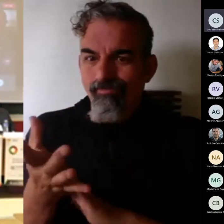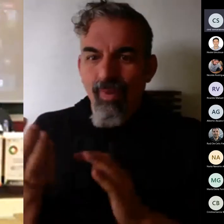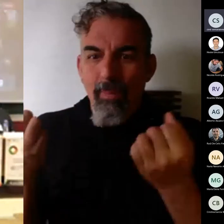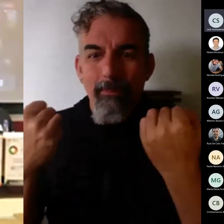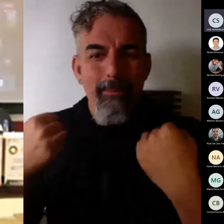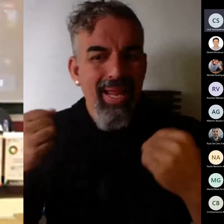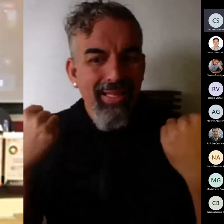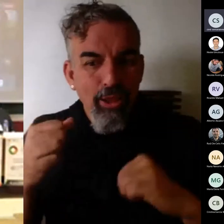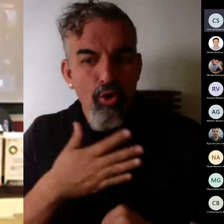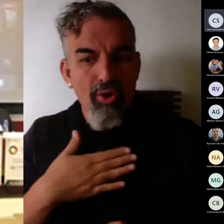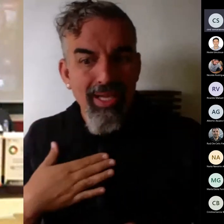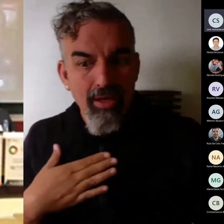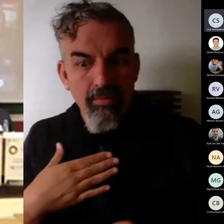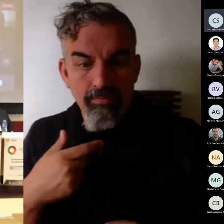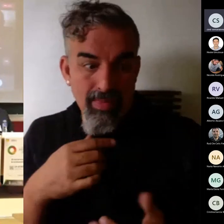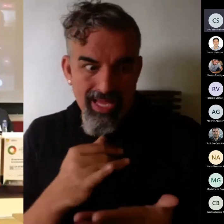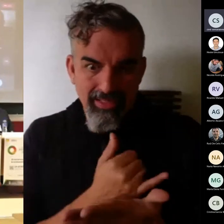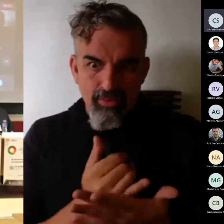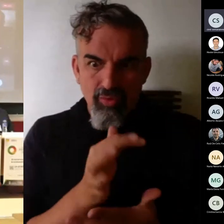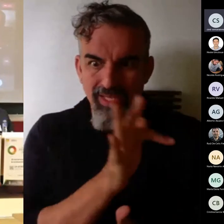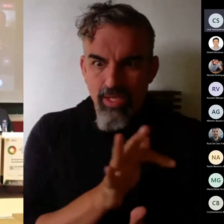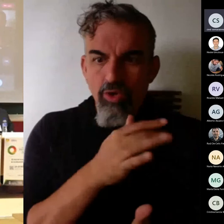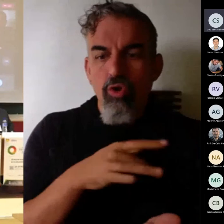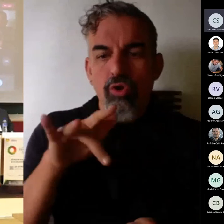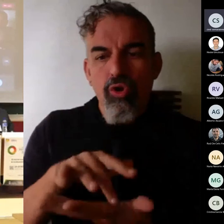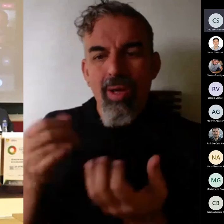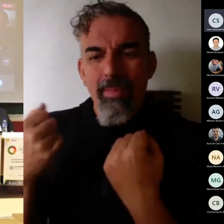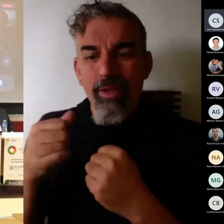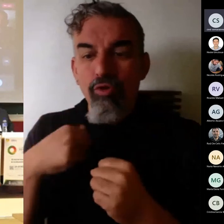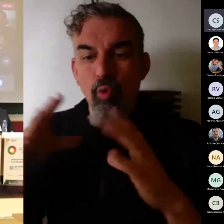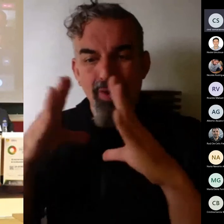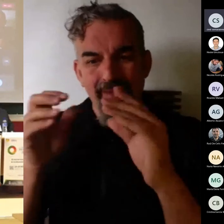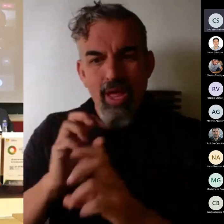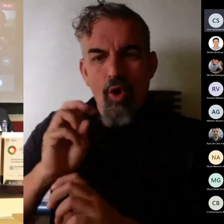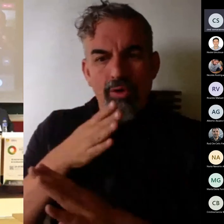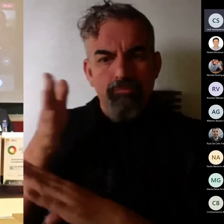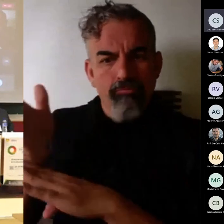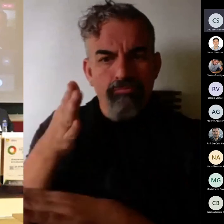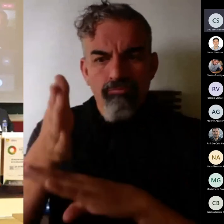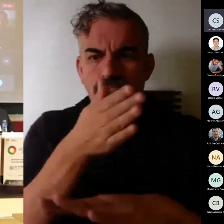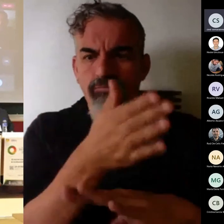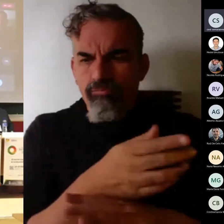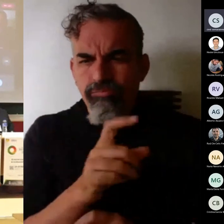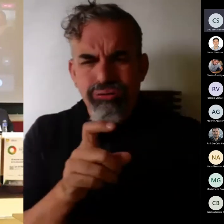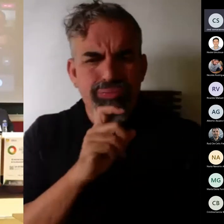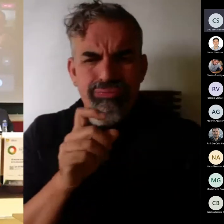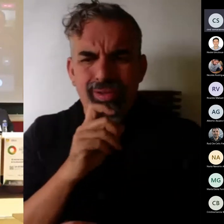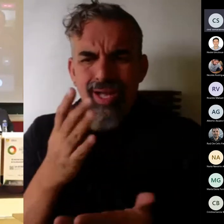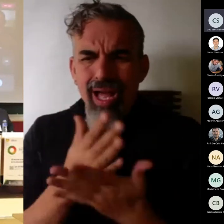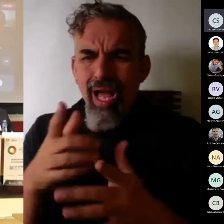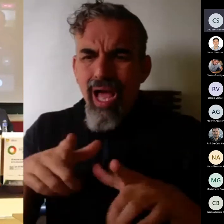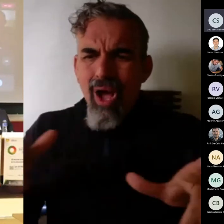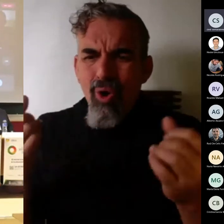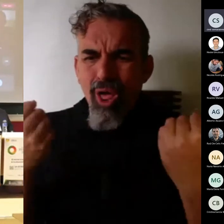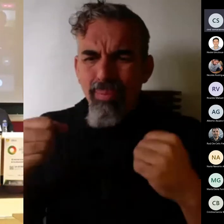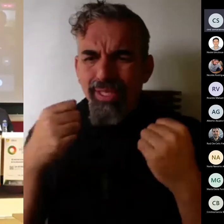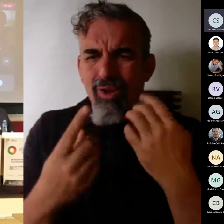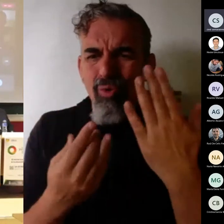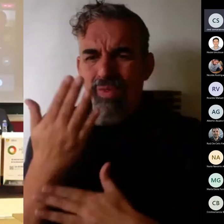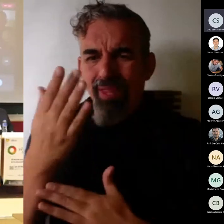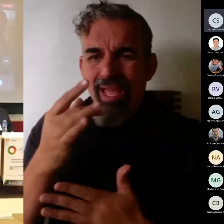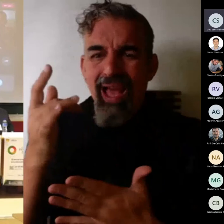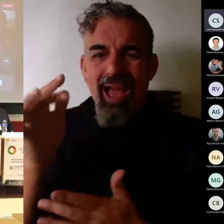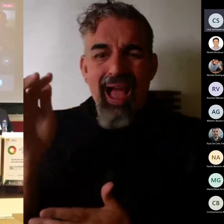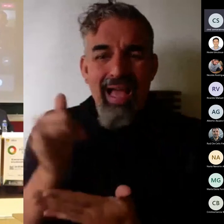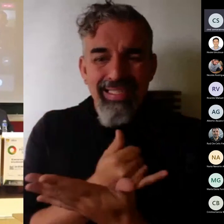algo práctico por lo menos nosotros que cuando vamos a otros campus es dificilísimo coger una aula práctica para salirse un día de una asignatura